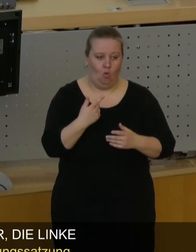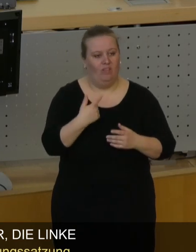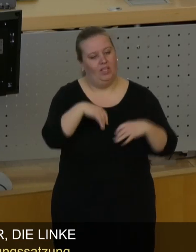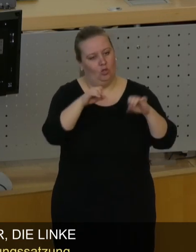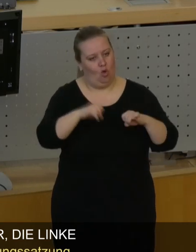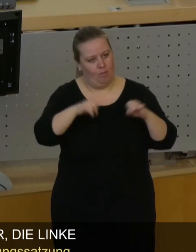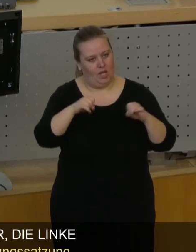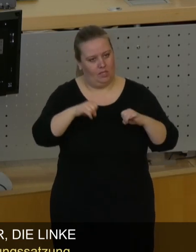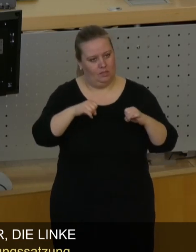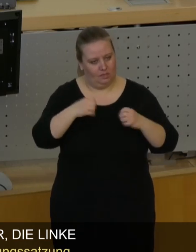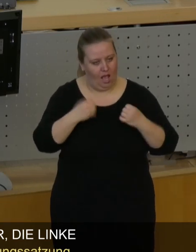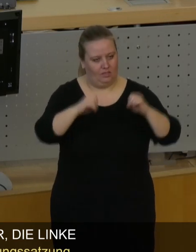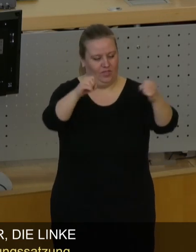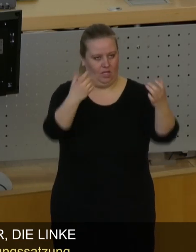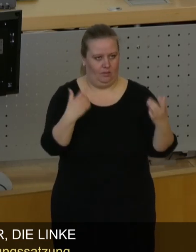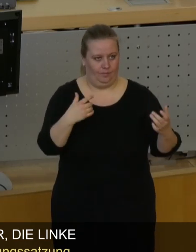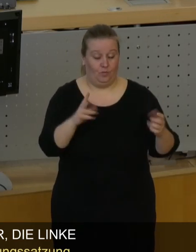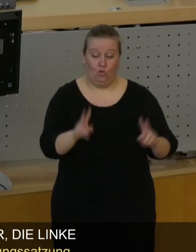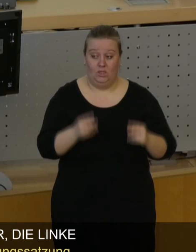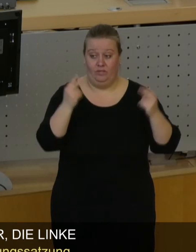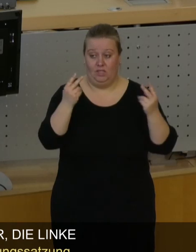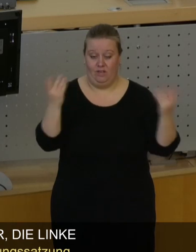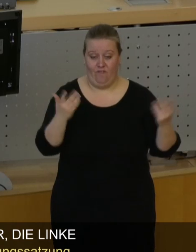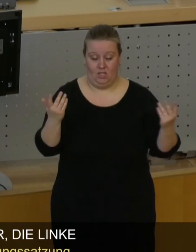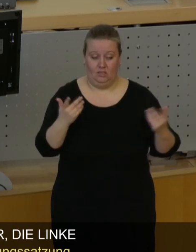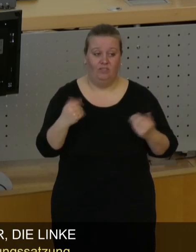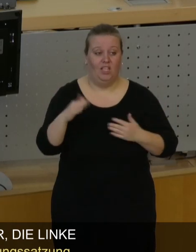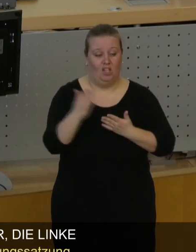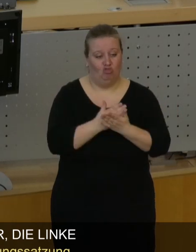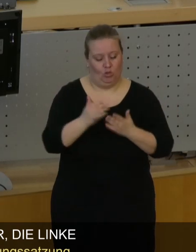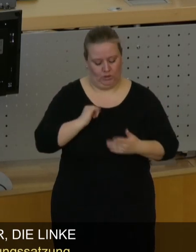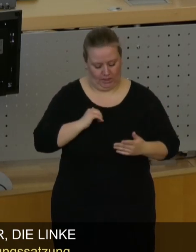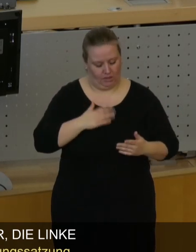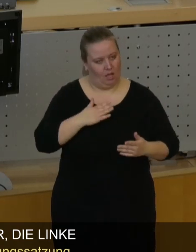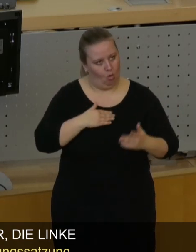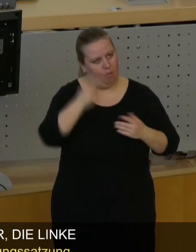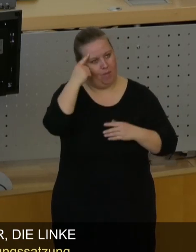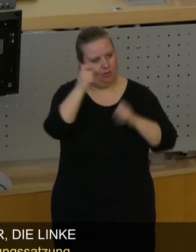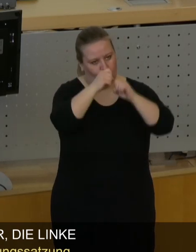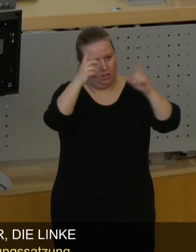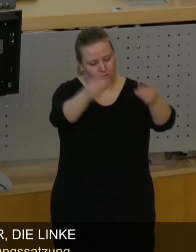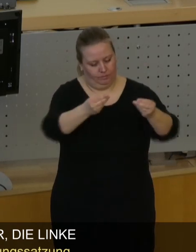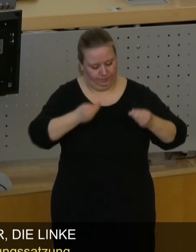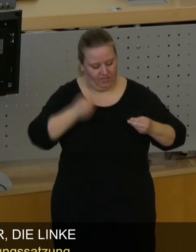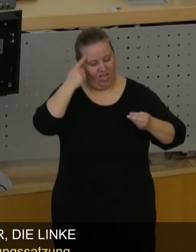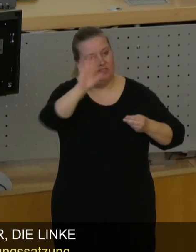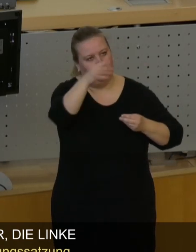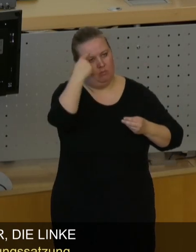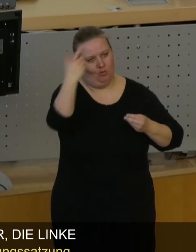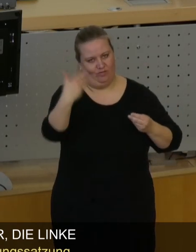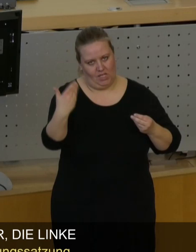Kompetenzen aller Menschen. Und ganz wichtig, sie gibt den Entscheidungsträgern auch ein Meinungsbild. Und dieses